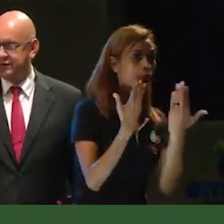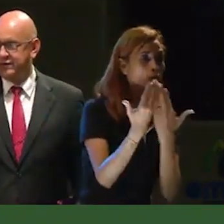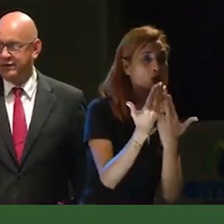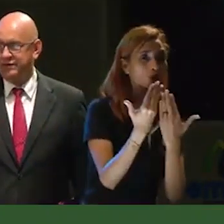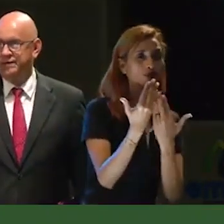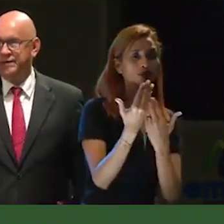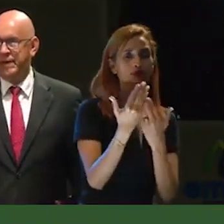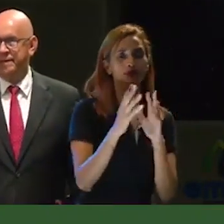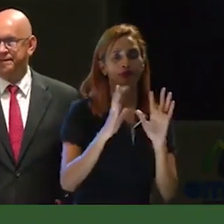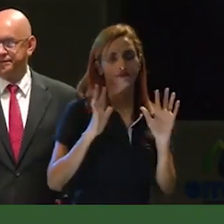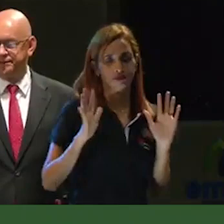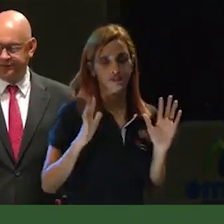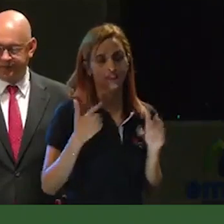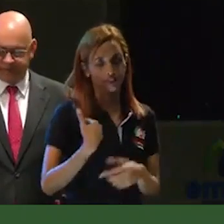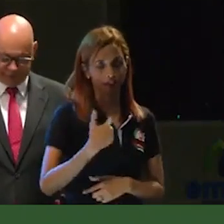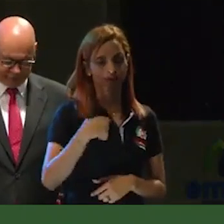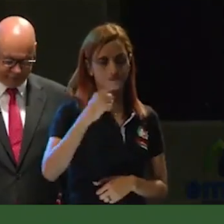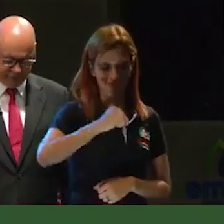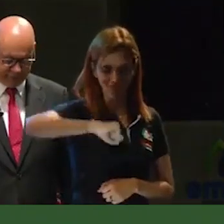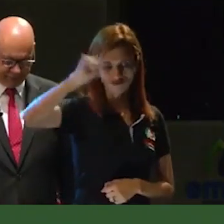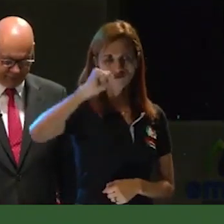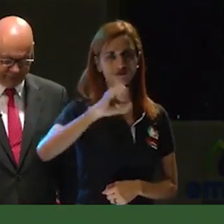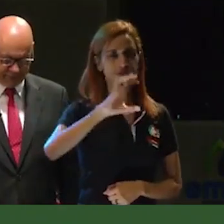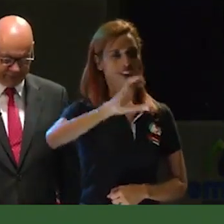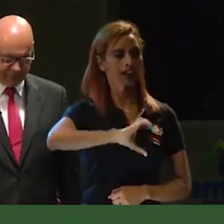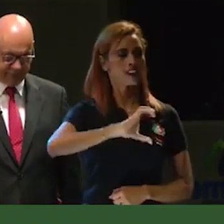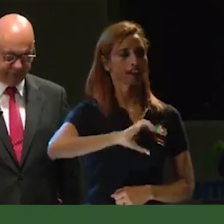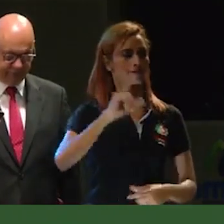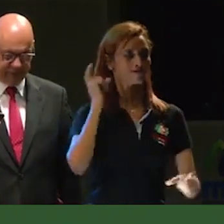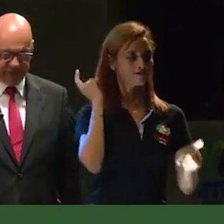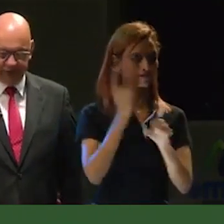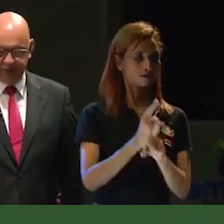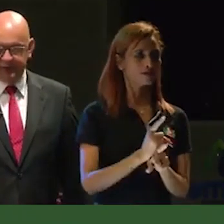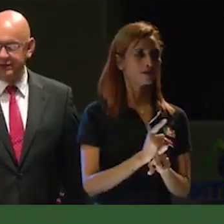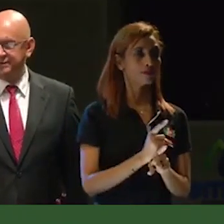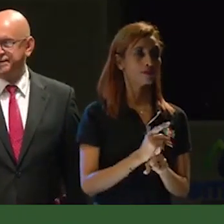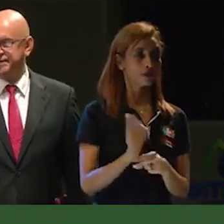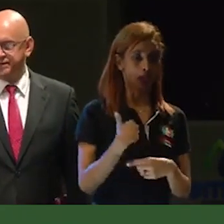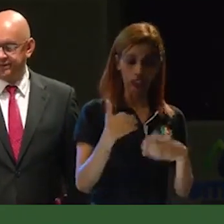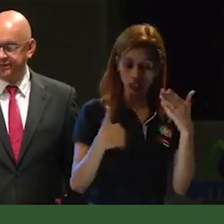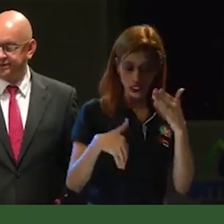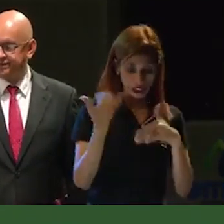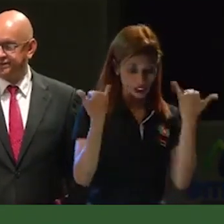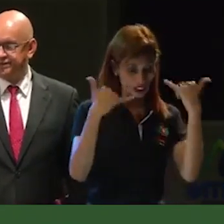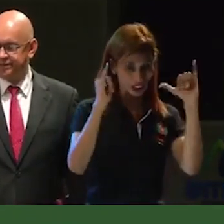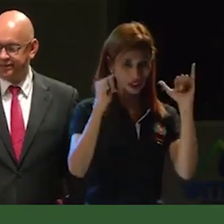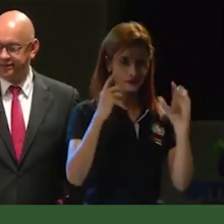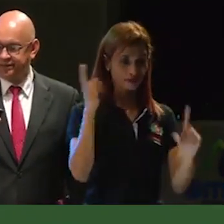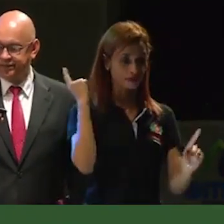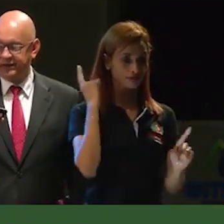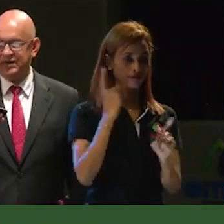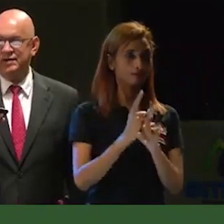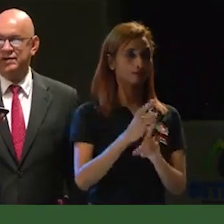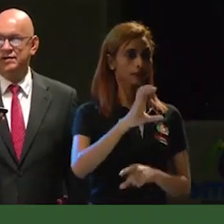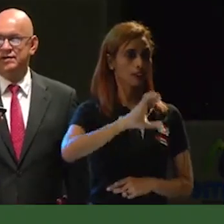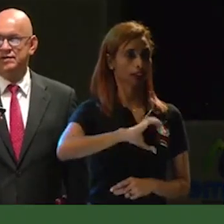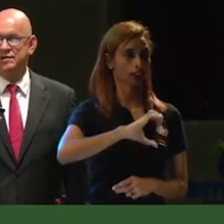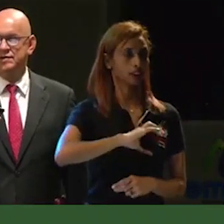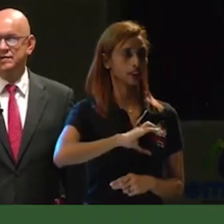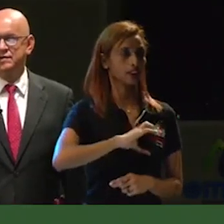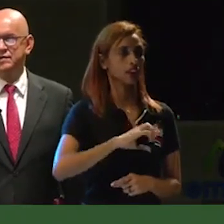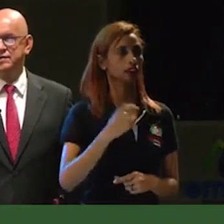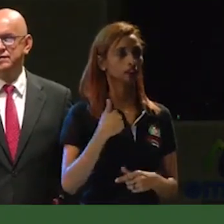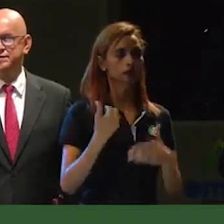calarqueño, logré ese objetivo de ser alcalde. Y una vez posesionado como alcalde,